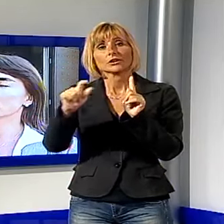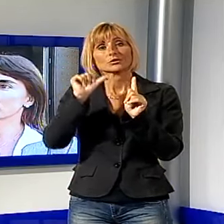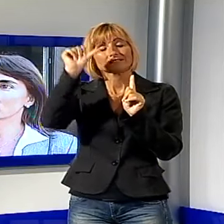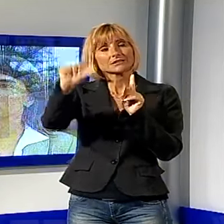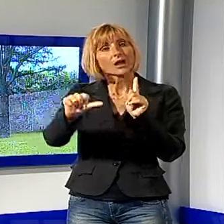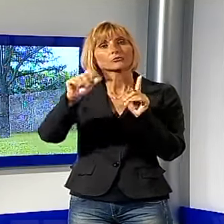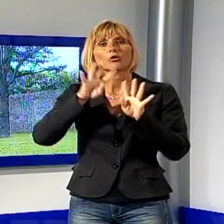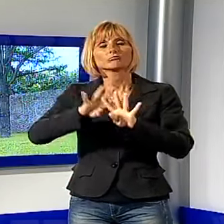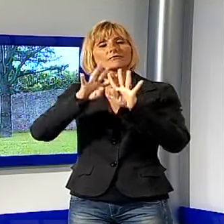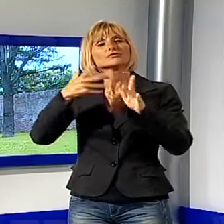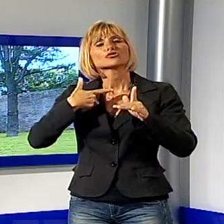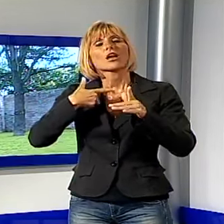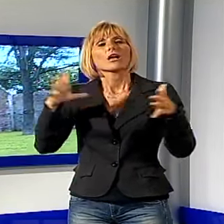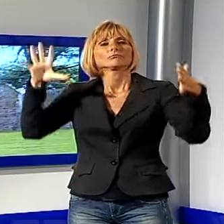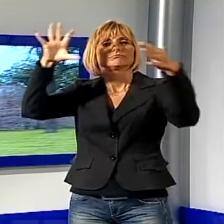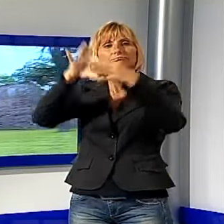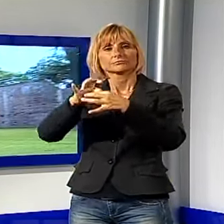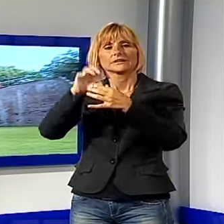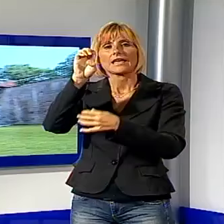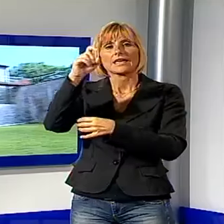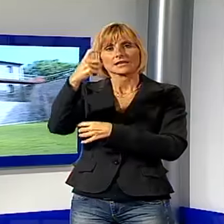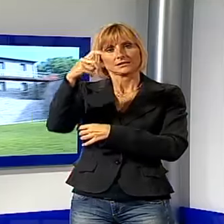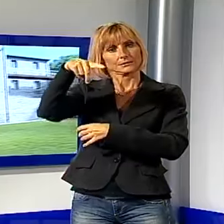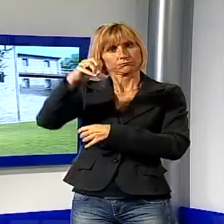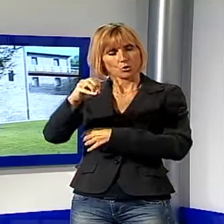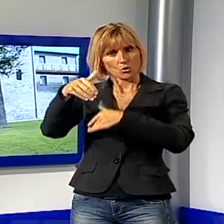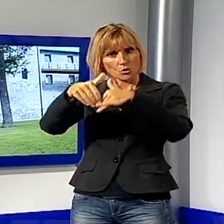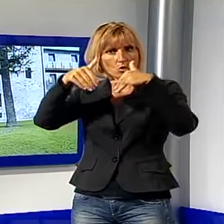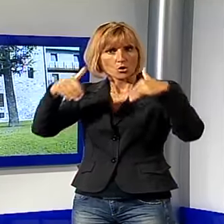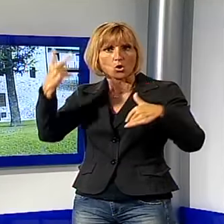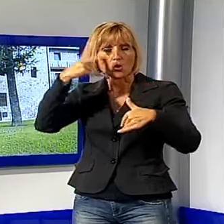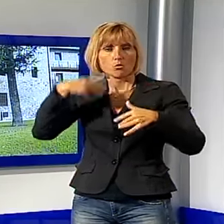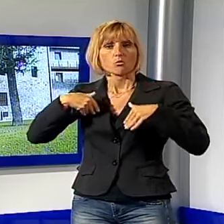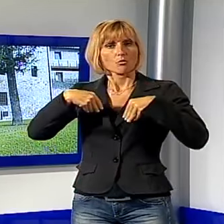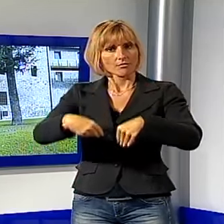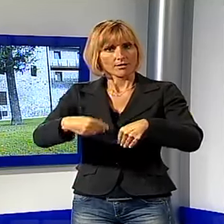bella manifestazione legata all'Expo che vede Lucca primeggiare in questo settore.